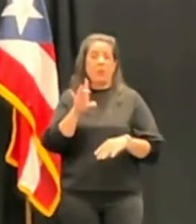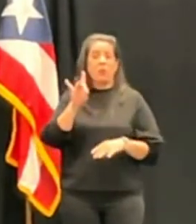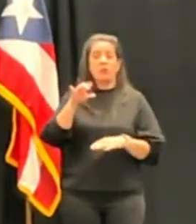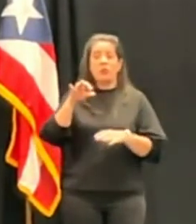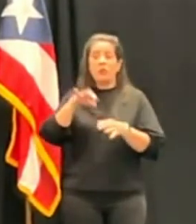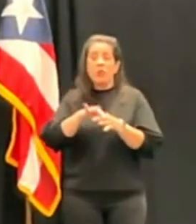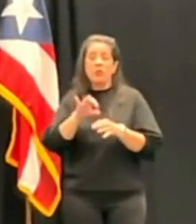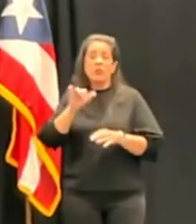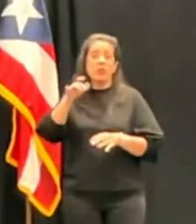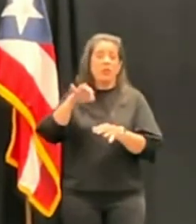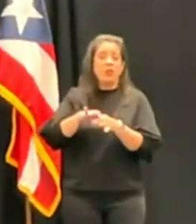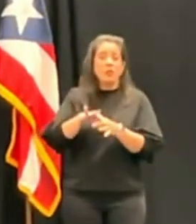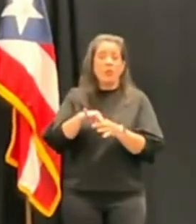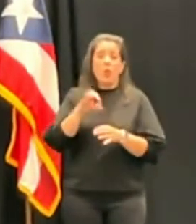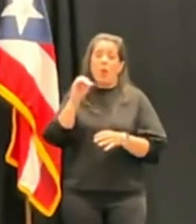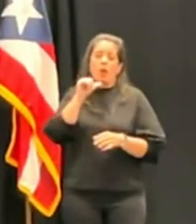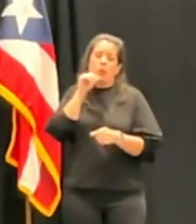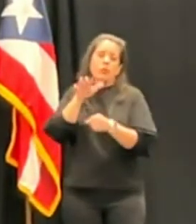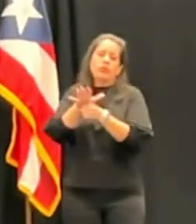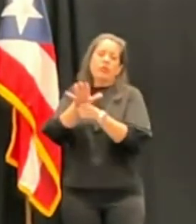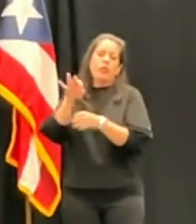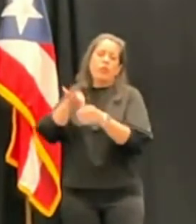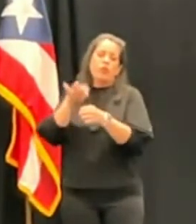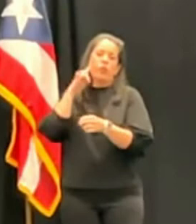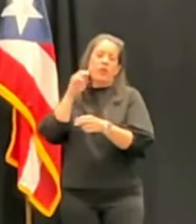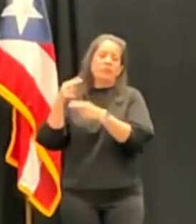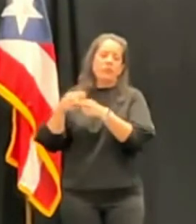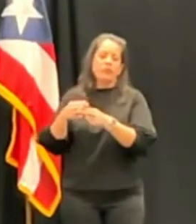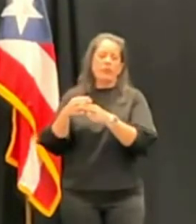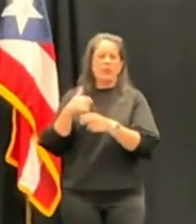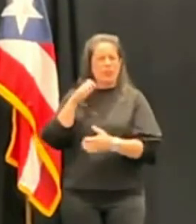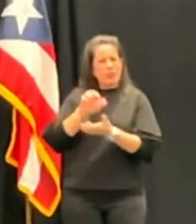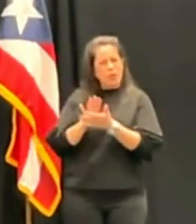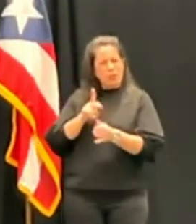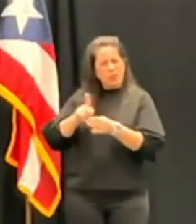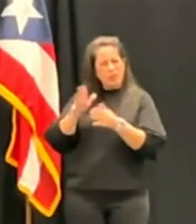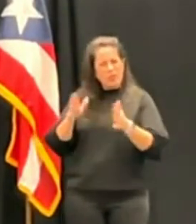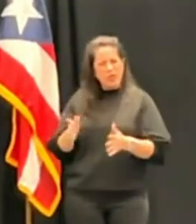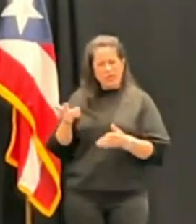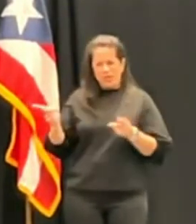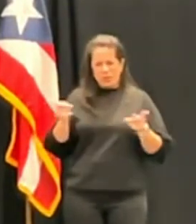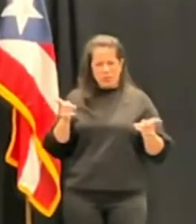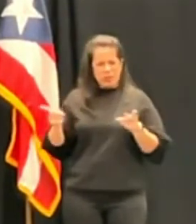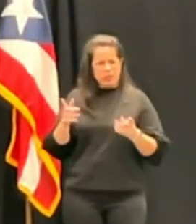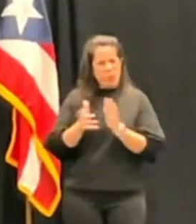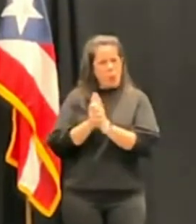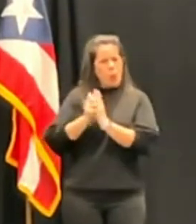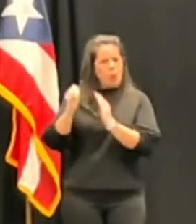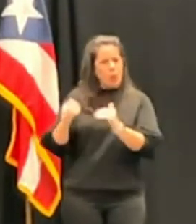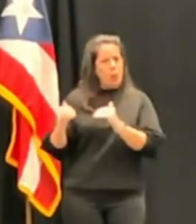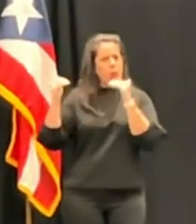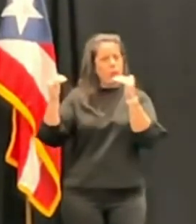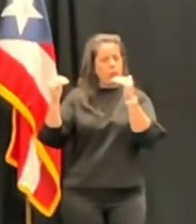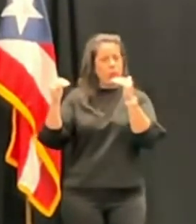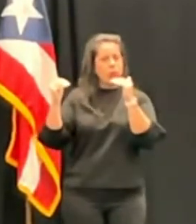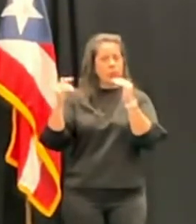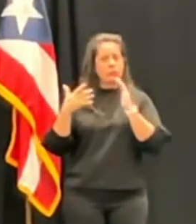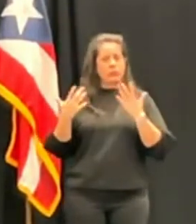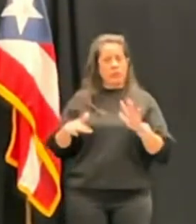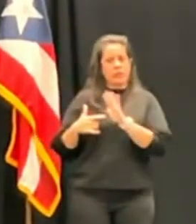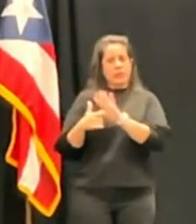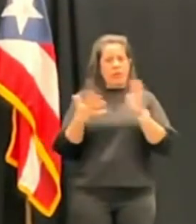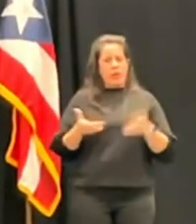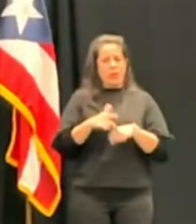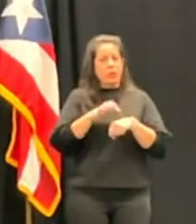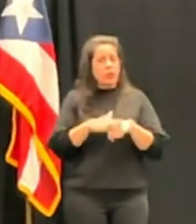votos, que si hay o que no tienen los votos. Yo creo que un profesional del calibre de estos dos profesionales que se le ha presentado al pueblo